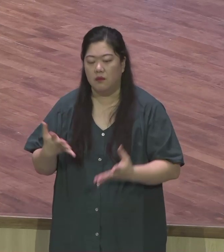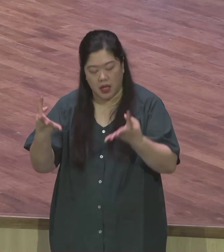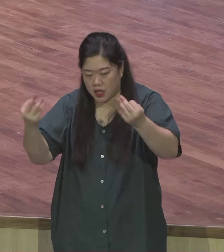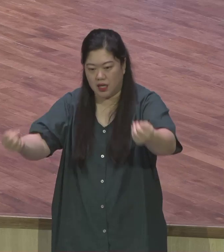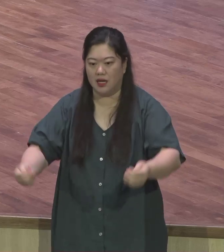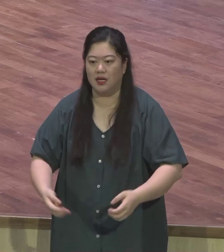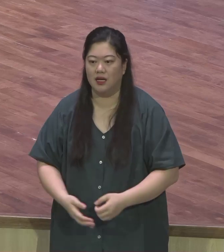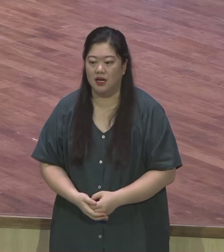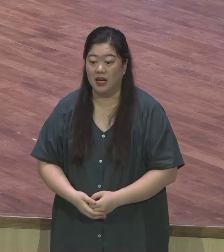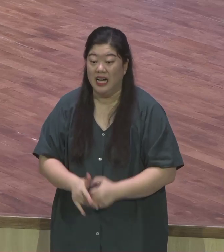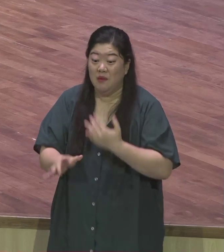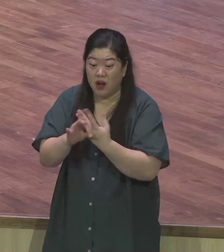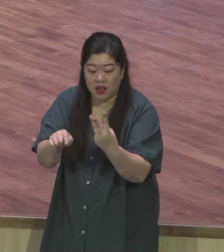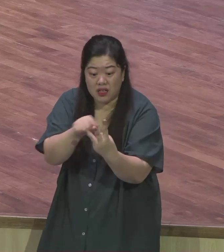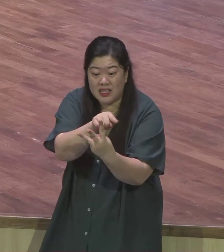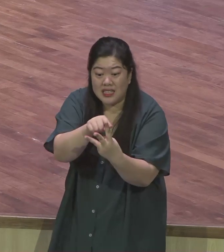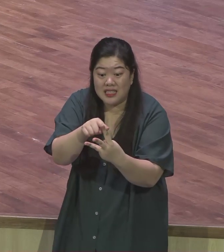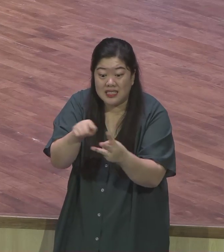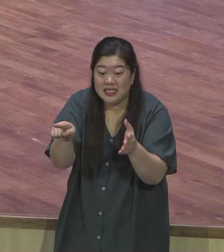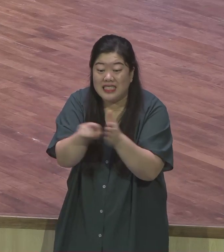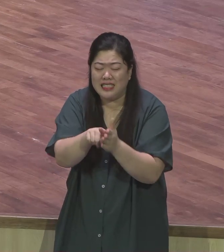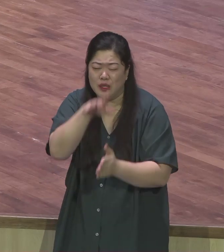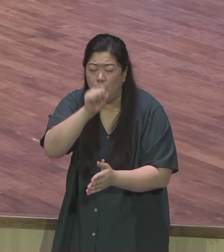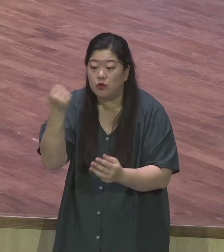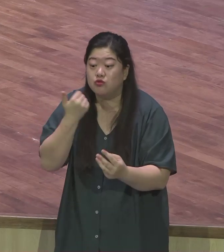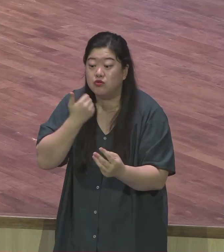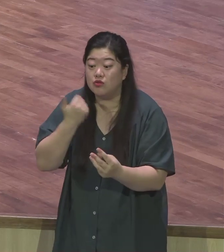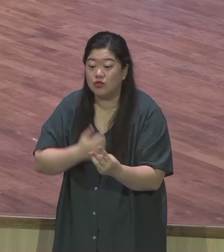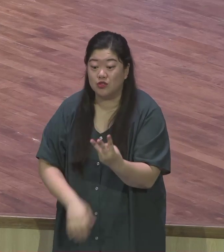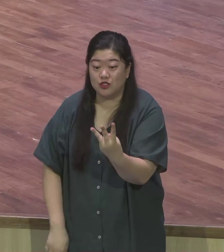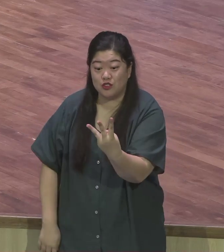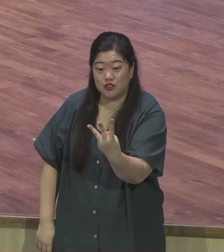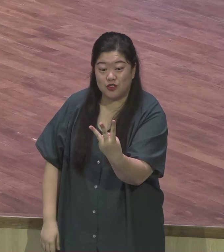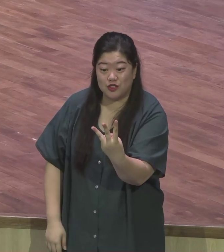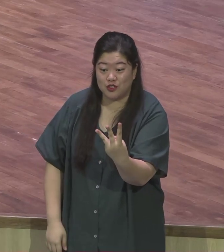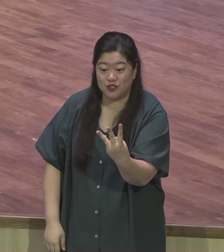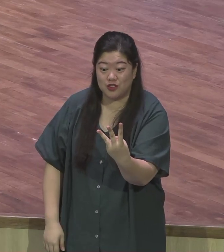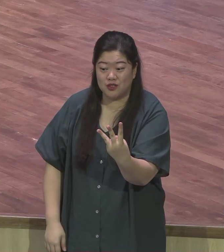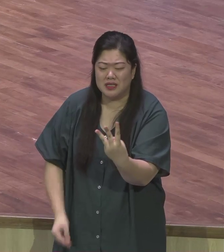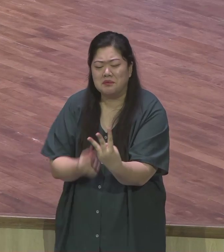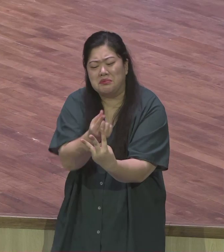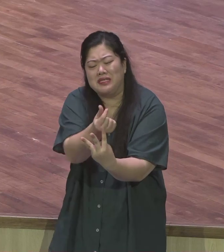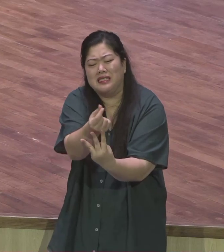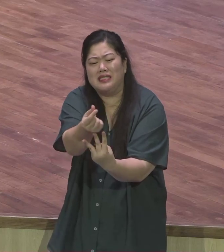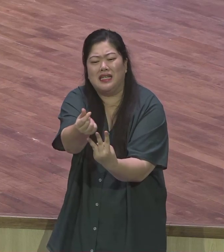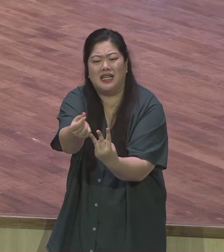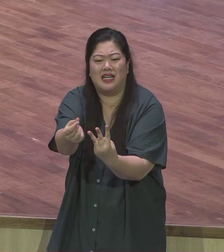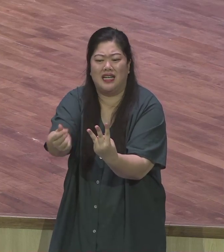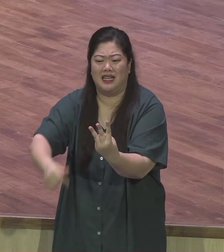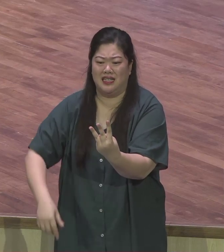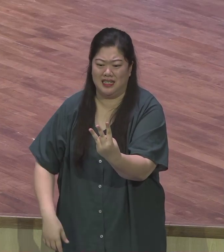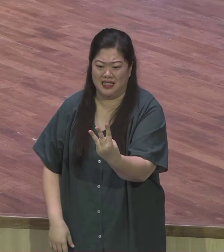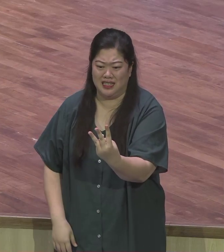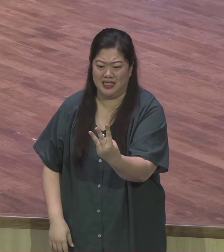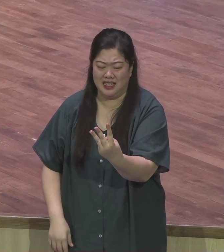교회를 다녀도 정확한 복음을 알지 못하다 보니까 이들에게 전혀 영향력을 주지 못합니다 그래서 요즘은 제가 좀 고민이 되는 게